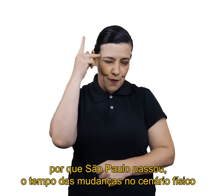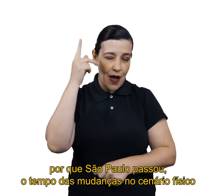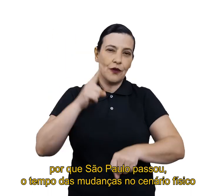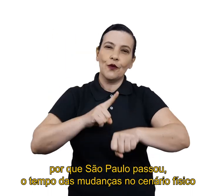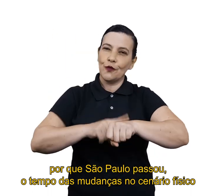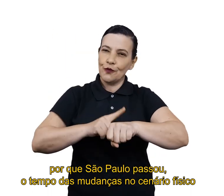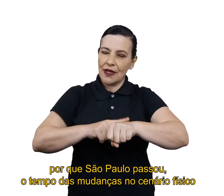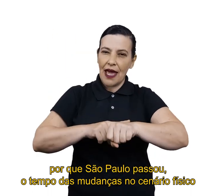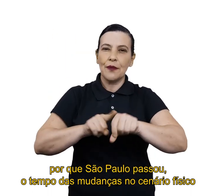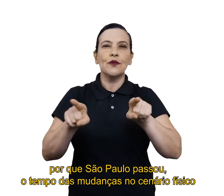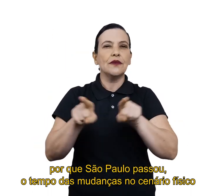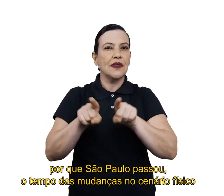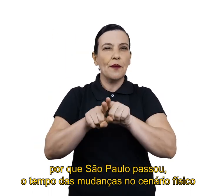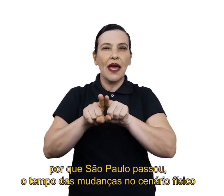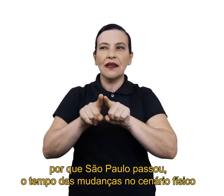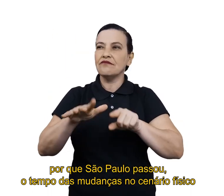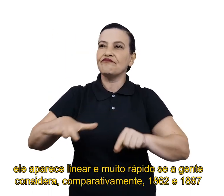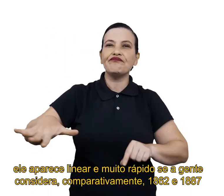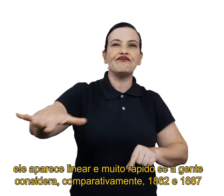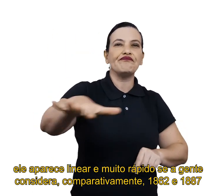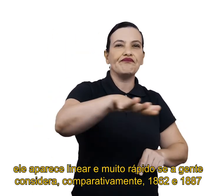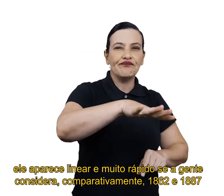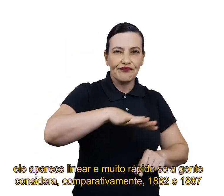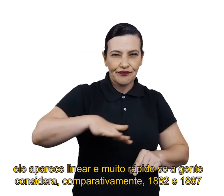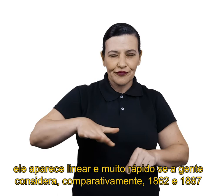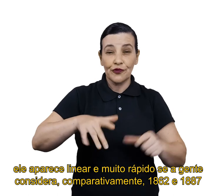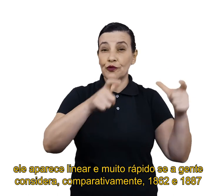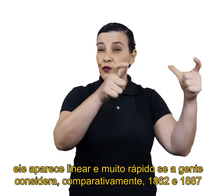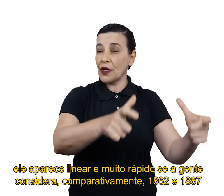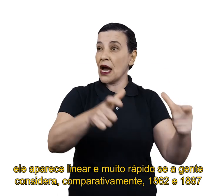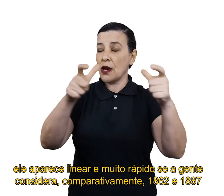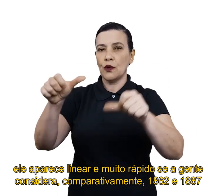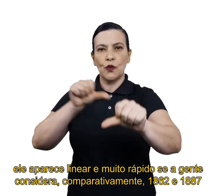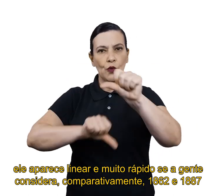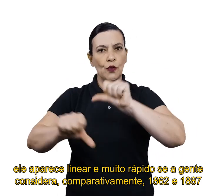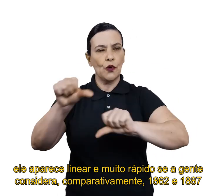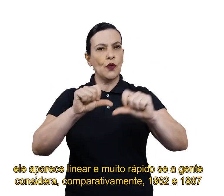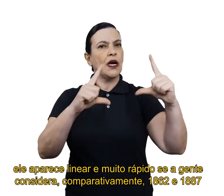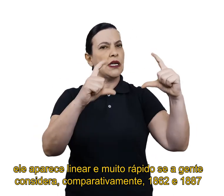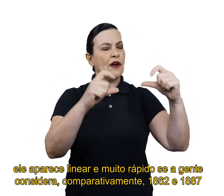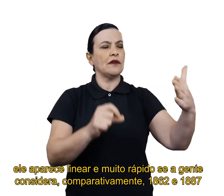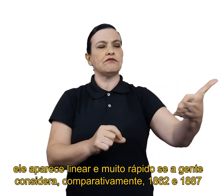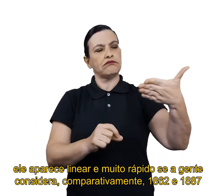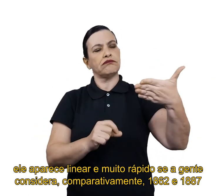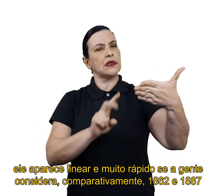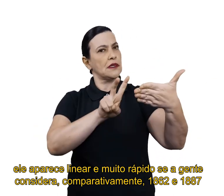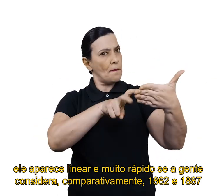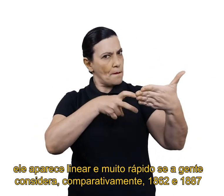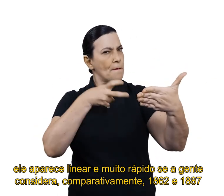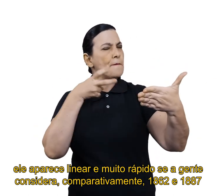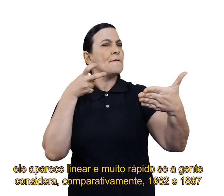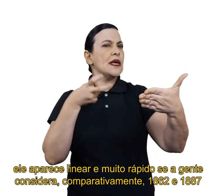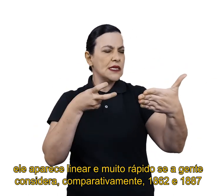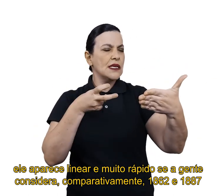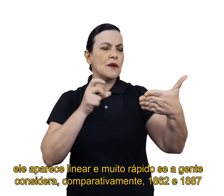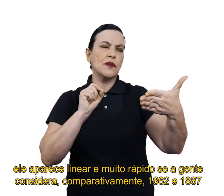tempo das mudanças no cenário físico, ele aparece linear e muito rápido se a gente